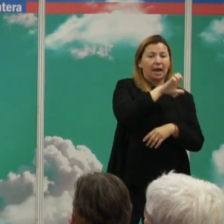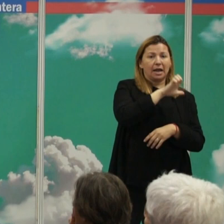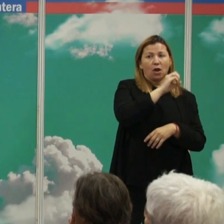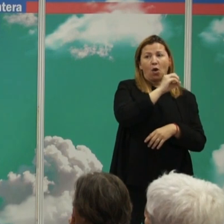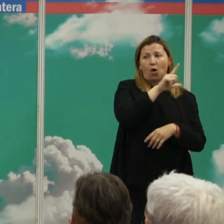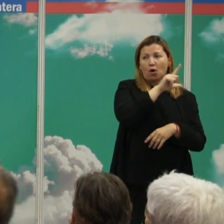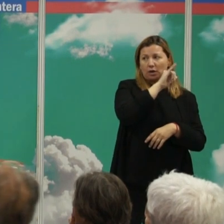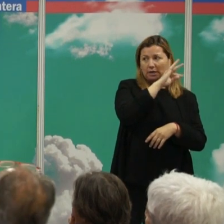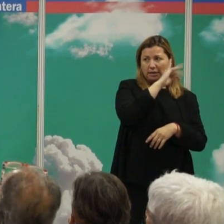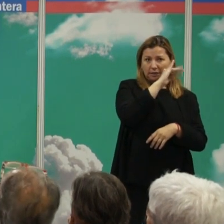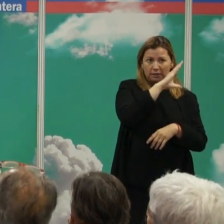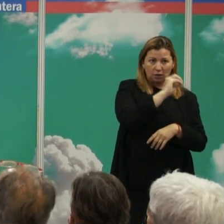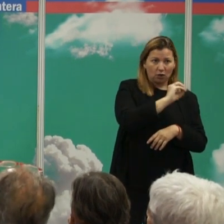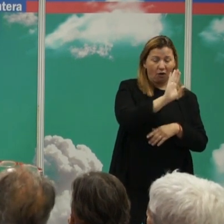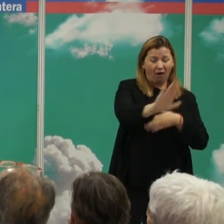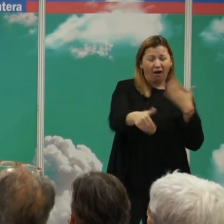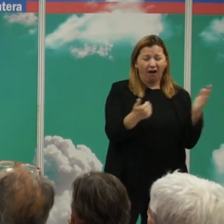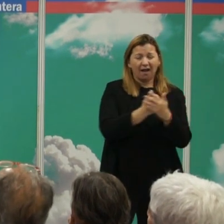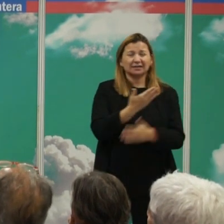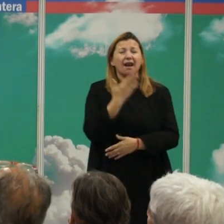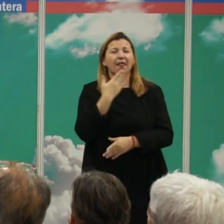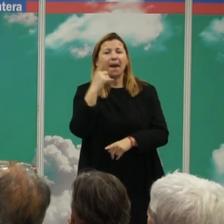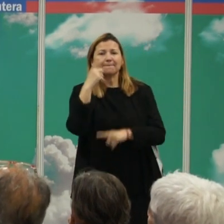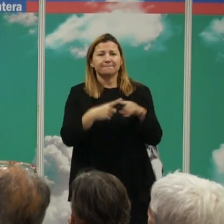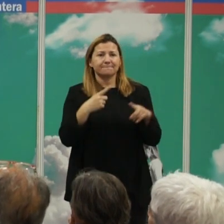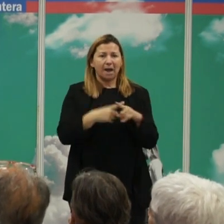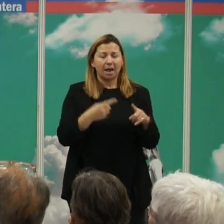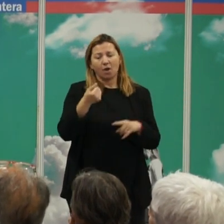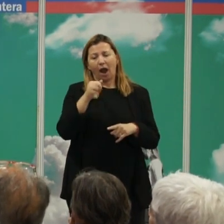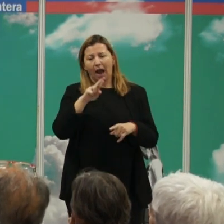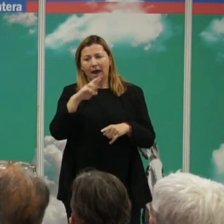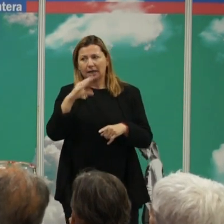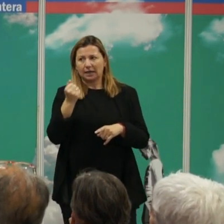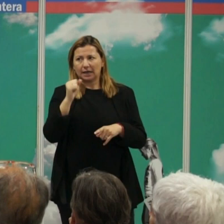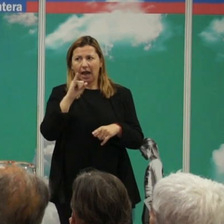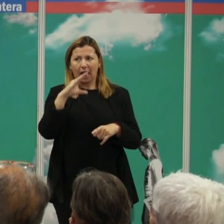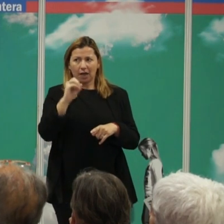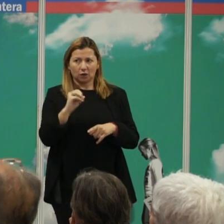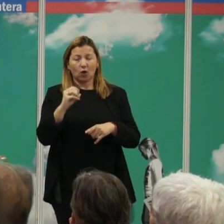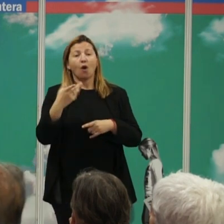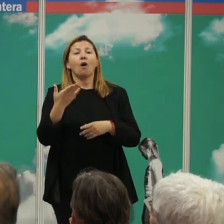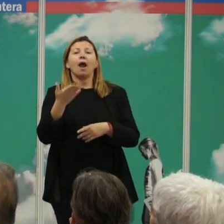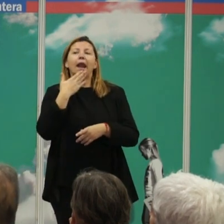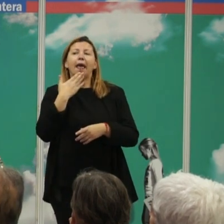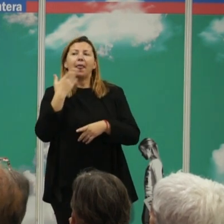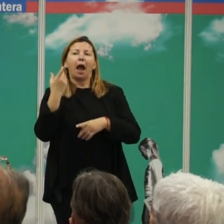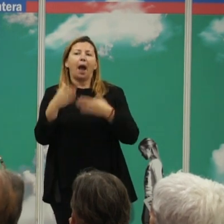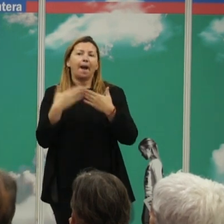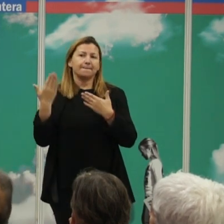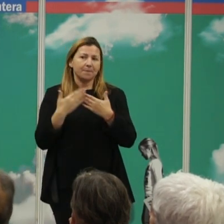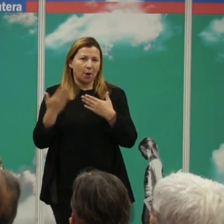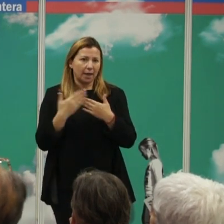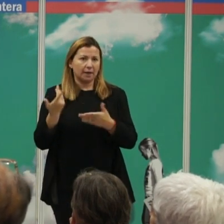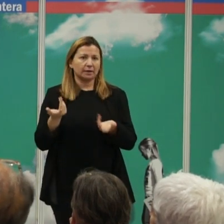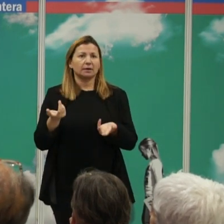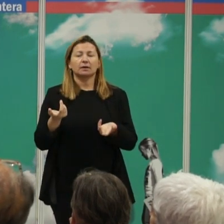hasta la edad media y aquí lo mismo el arcaico formativo y luego la edad moderna y la edad contemporánea esto de aquí es